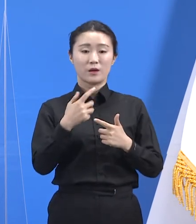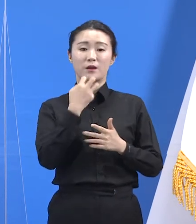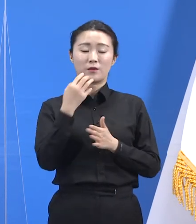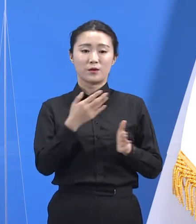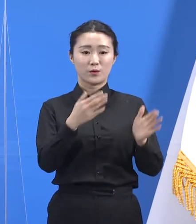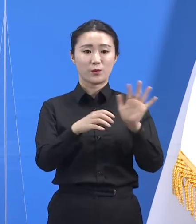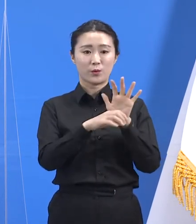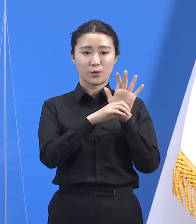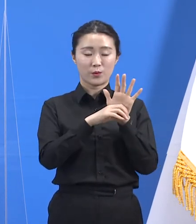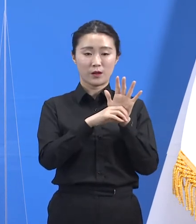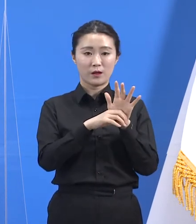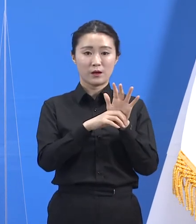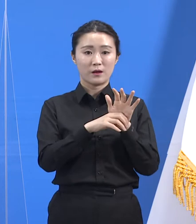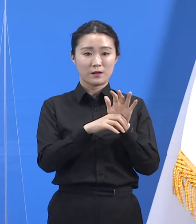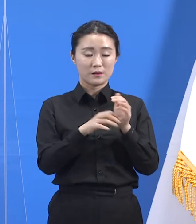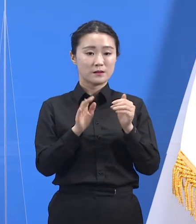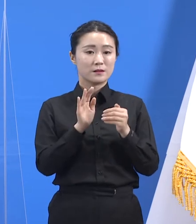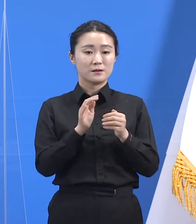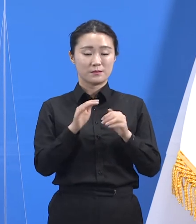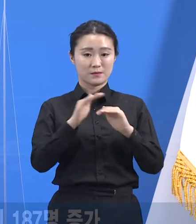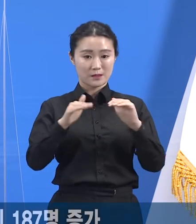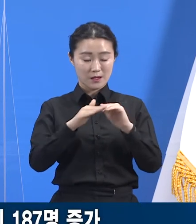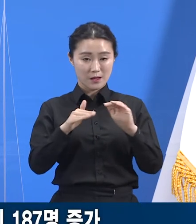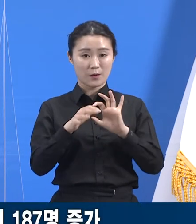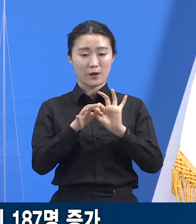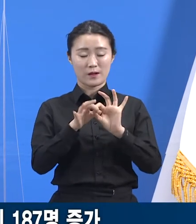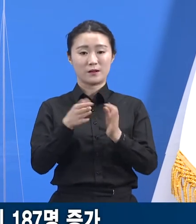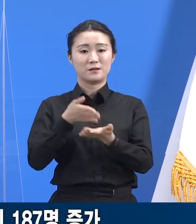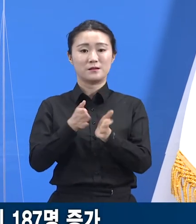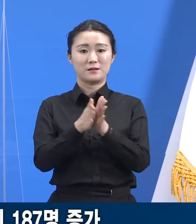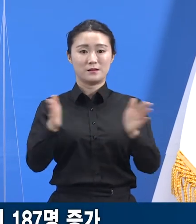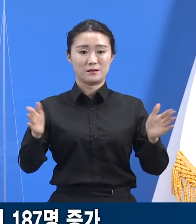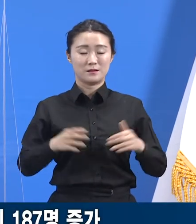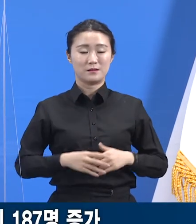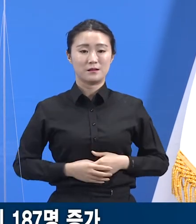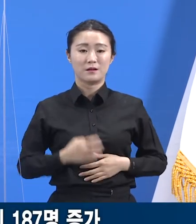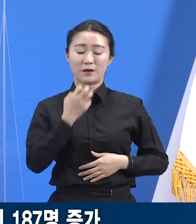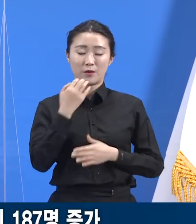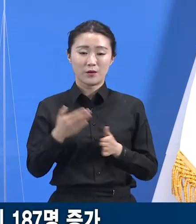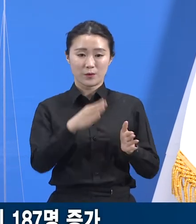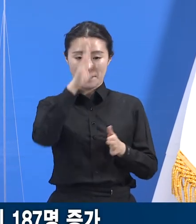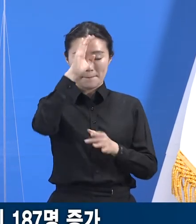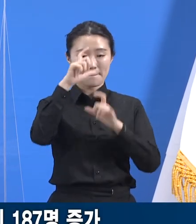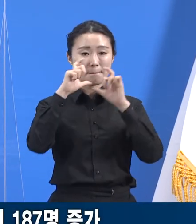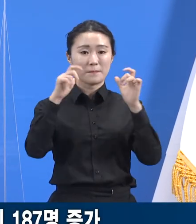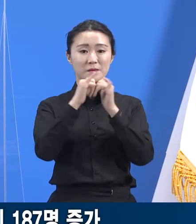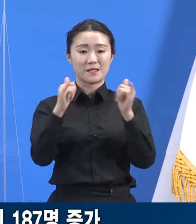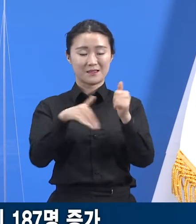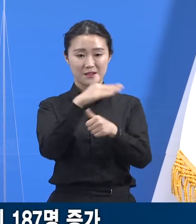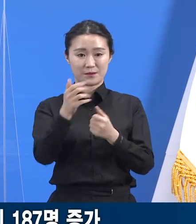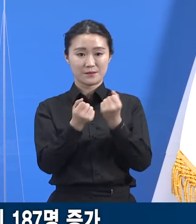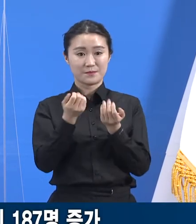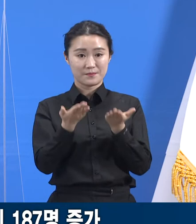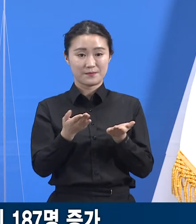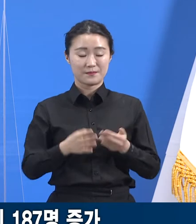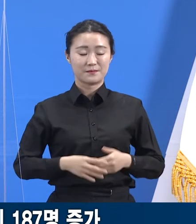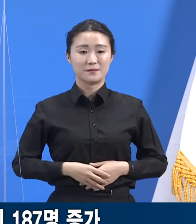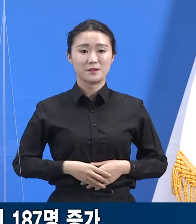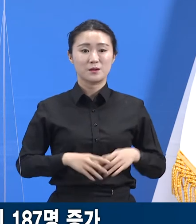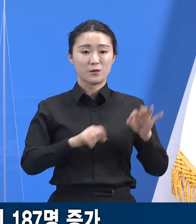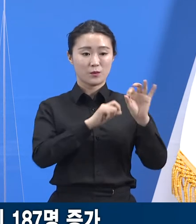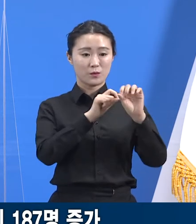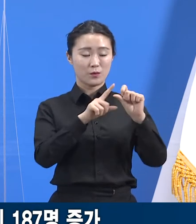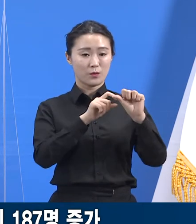정례 기자회견을 시작하겠습니다. 경기도 확진자 발생 현황입니다. 5월 20일 0시 기준